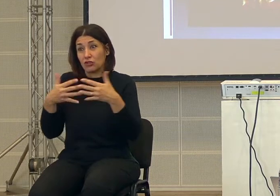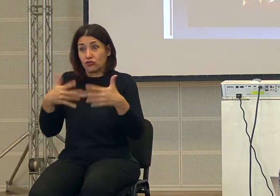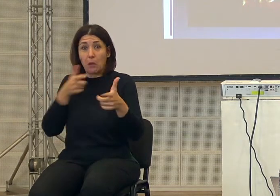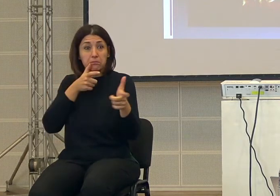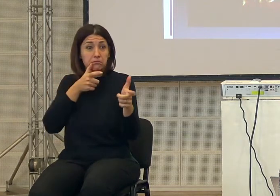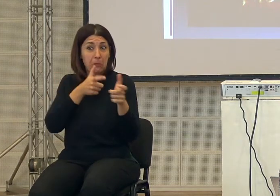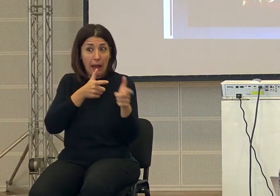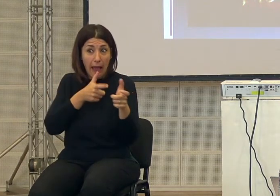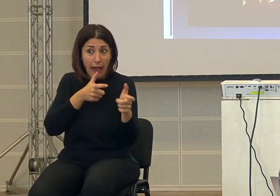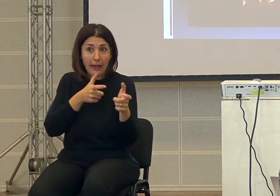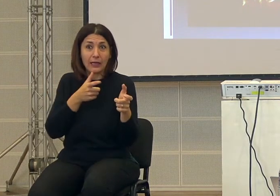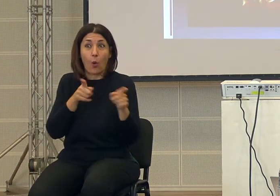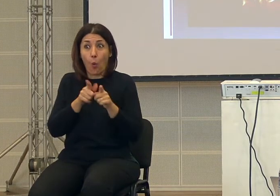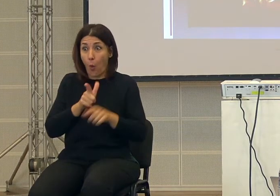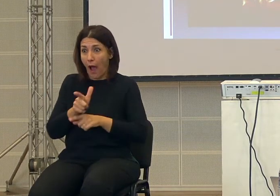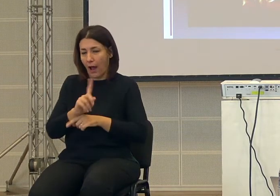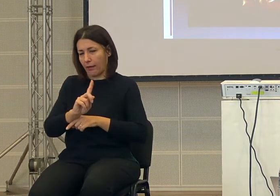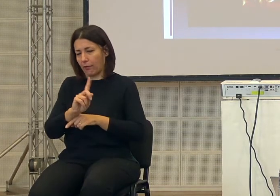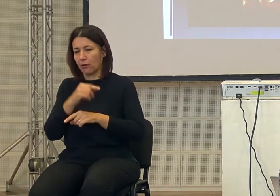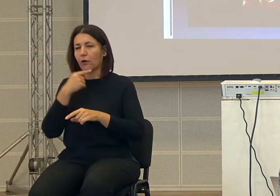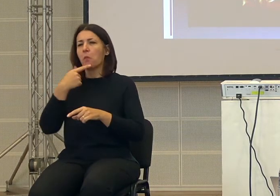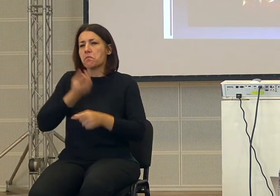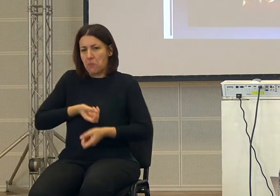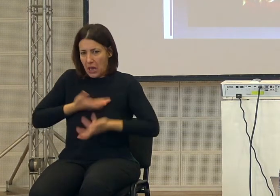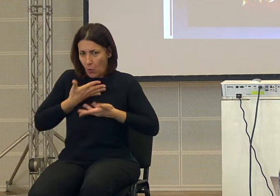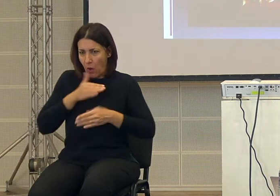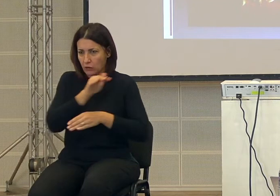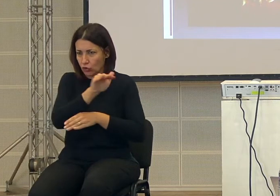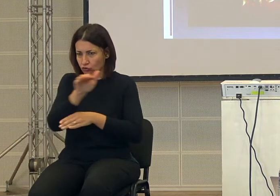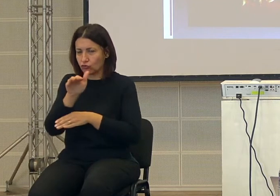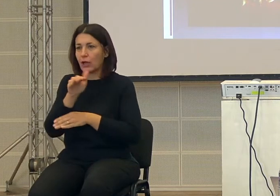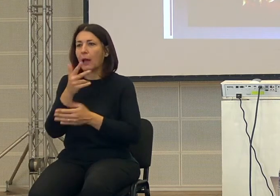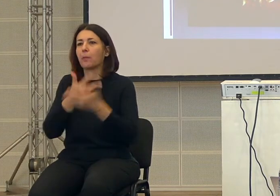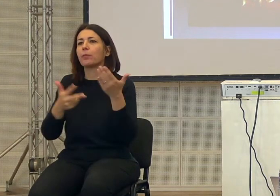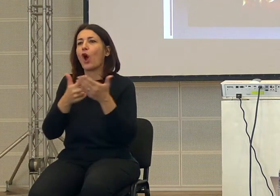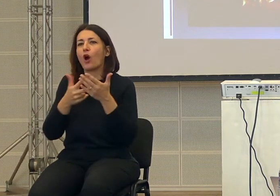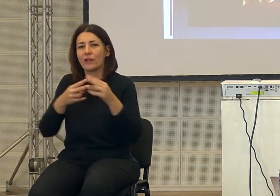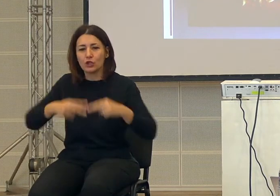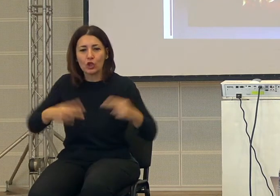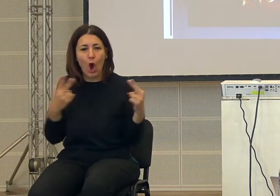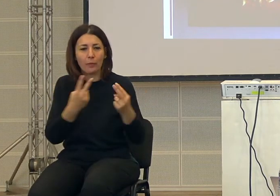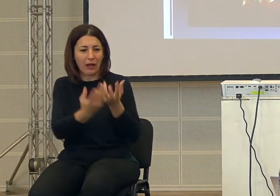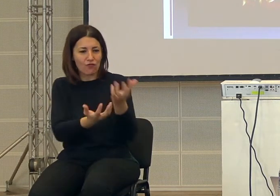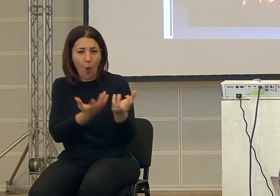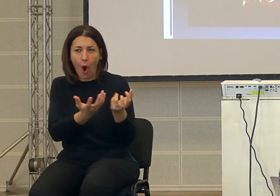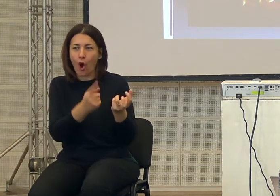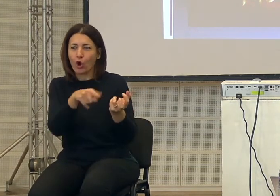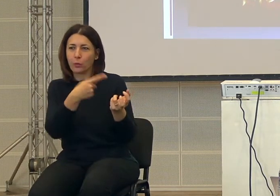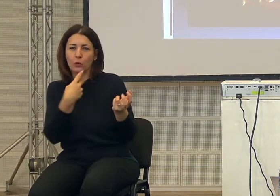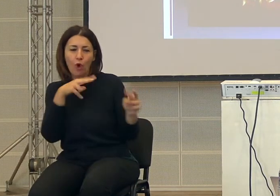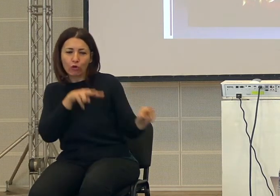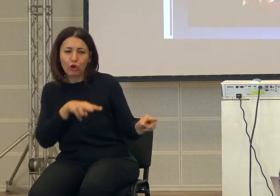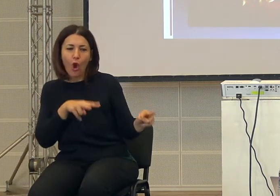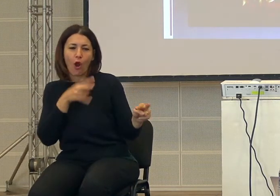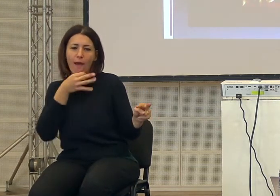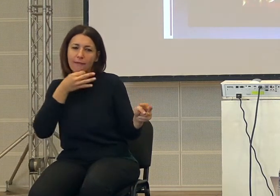parlare, non bene come noi, ma sicuramente avevano un linguaggio, e una delle prove è che scoprono il fuoco, e lo dominano, lo controllano, riescono ad